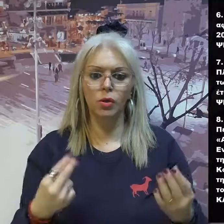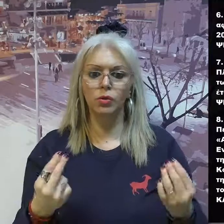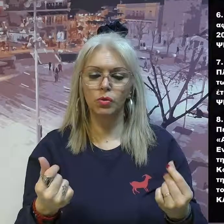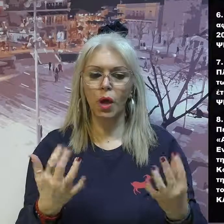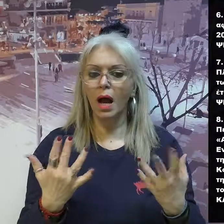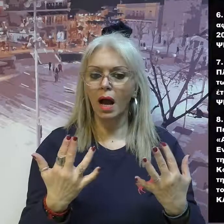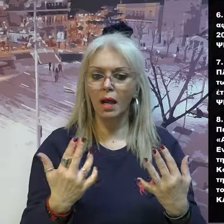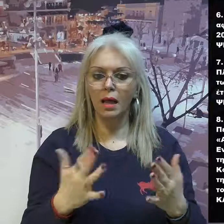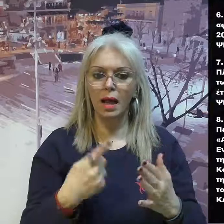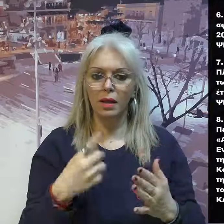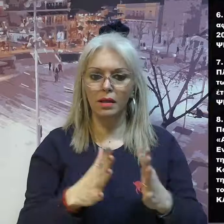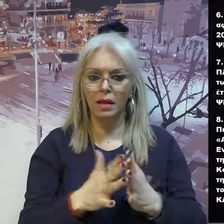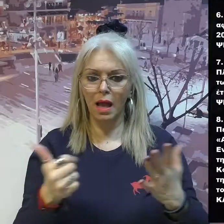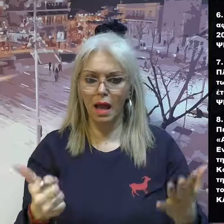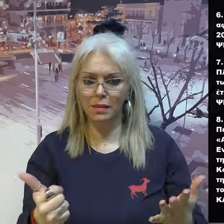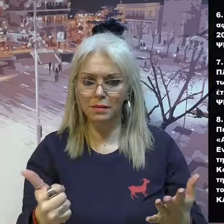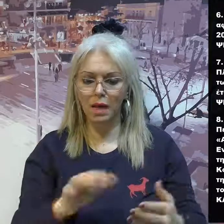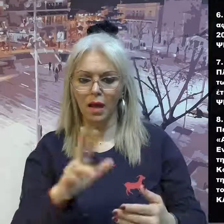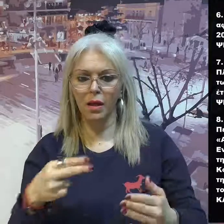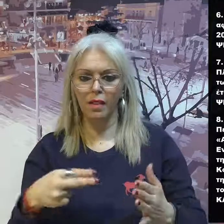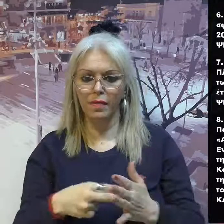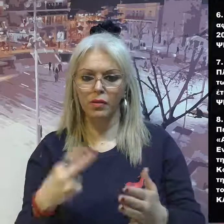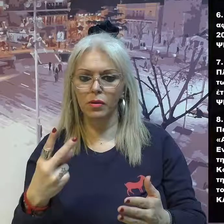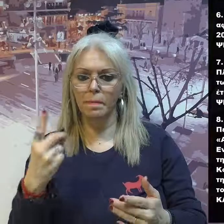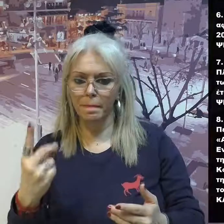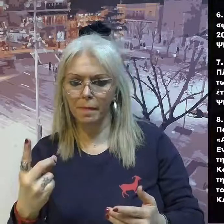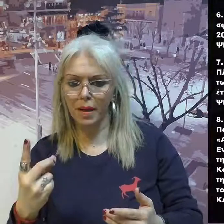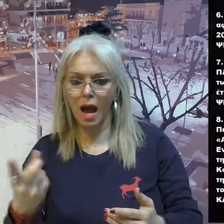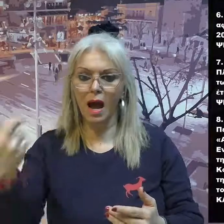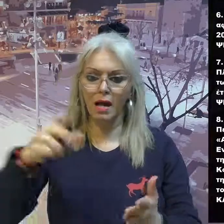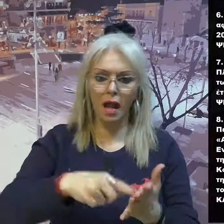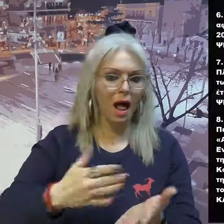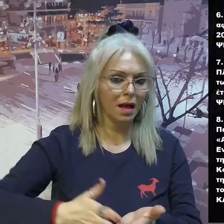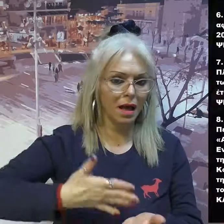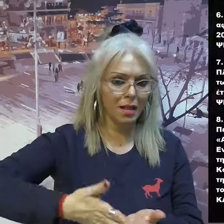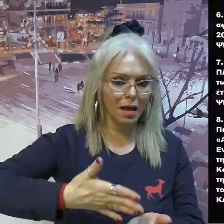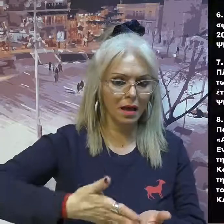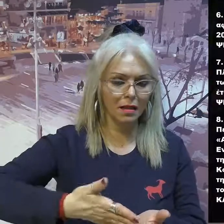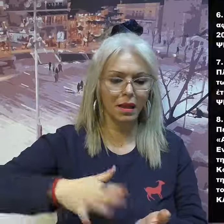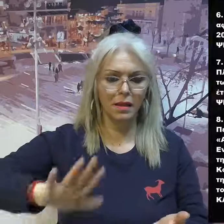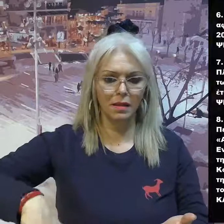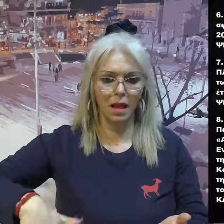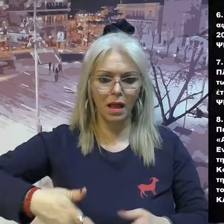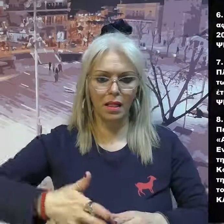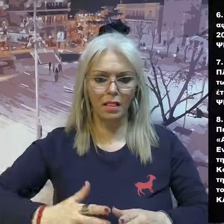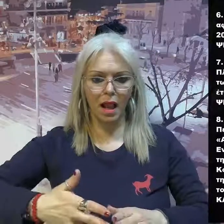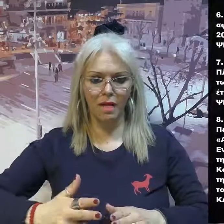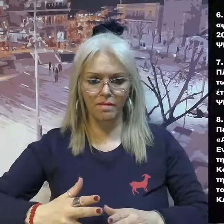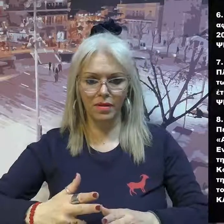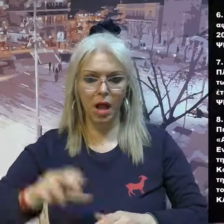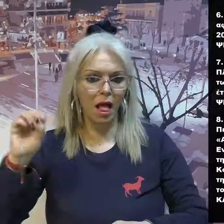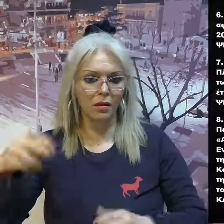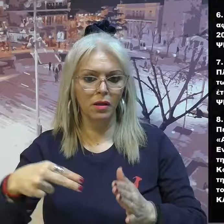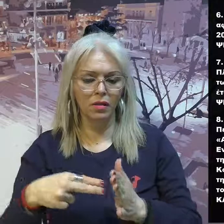2021 απόφασης Δημοτικού Συμβουλίου που αφορά καθορισμό τελών άρδευσης έτους 2021. Ψηφίστηκε ομόφωνα.